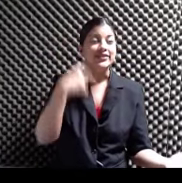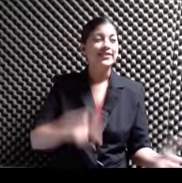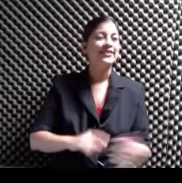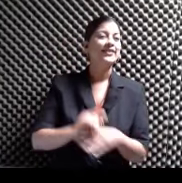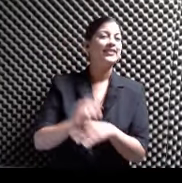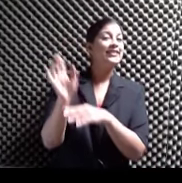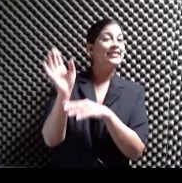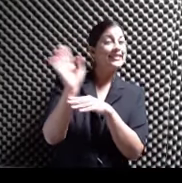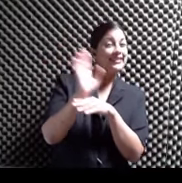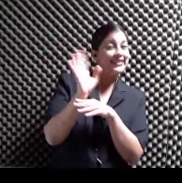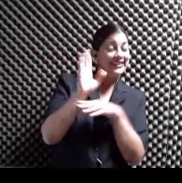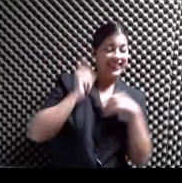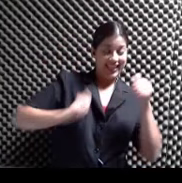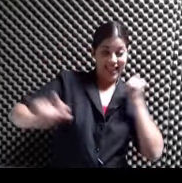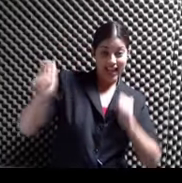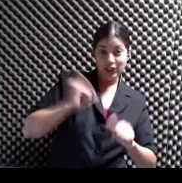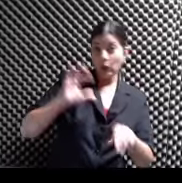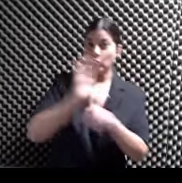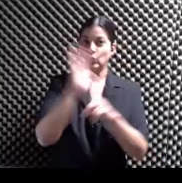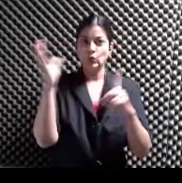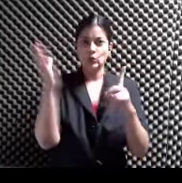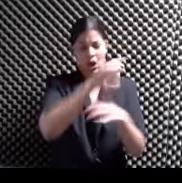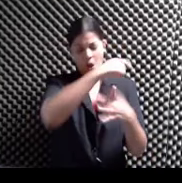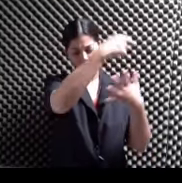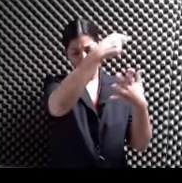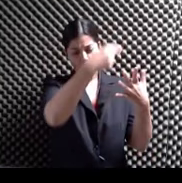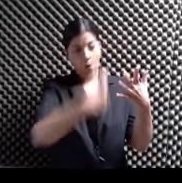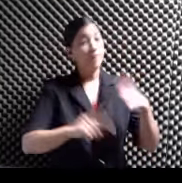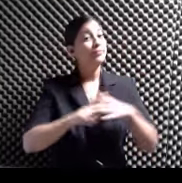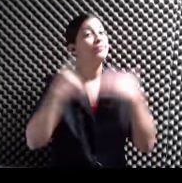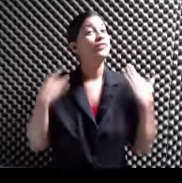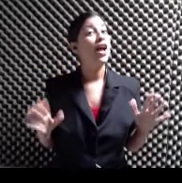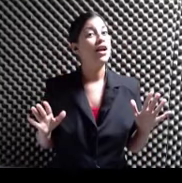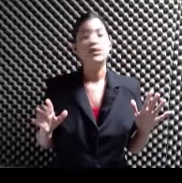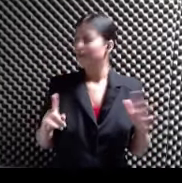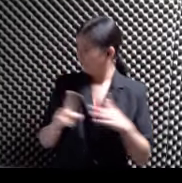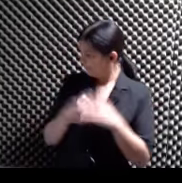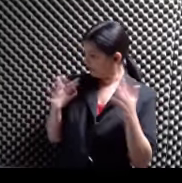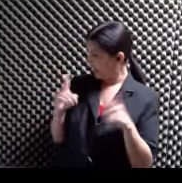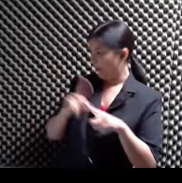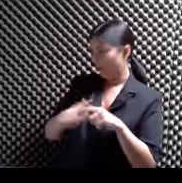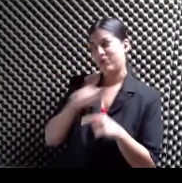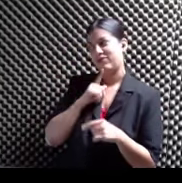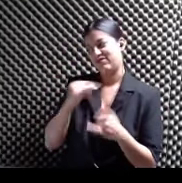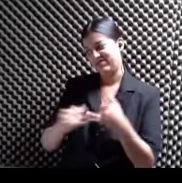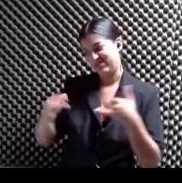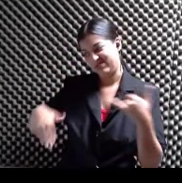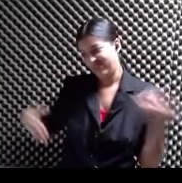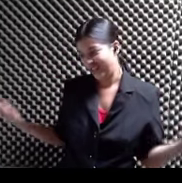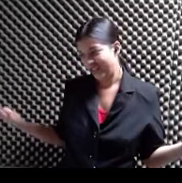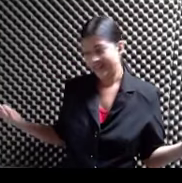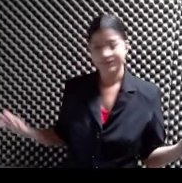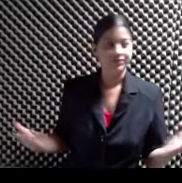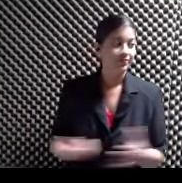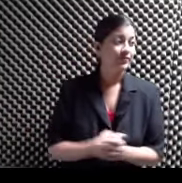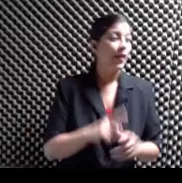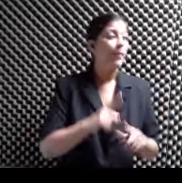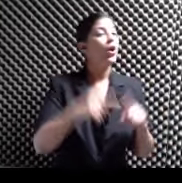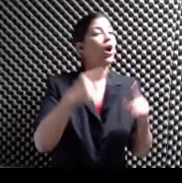Cultural Esto va a estar bueno De aquí para abajo Empezó Pues esto nunca ha terminado La verdad que no Yo no me he dado cuenta Se ha intensificado La parte